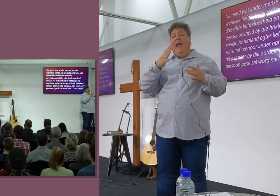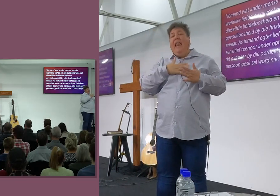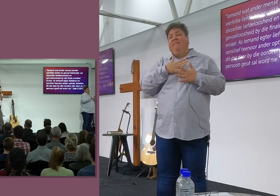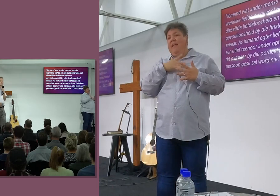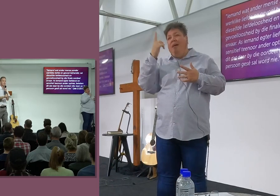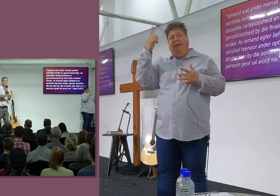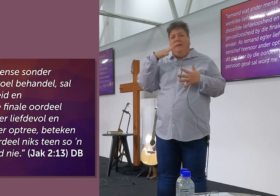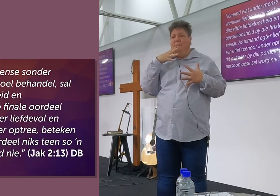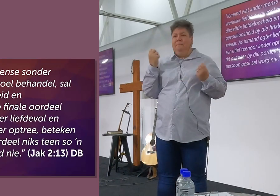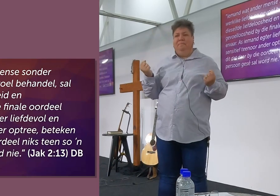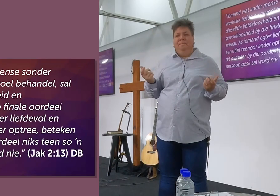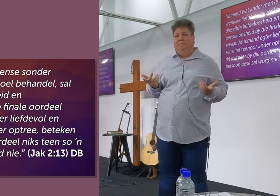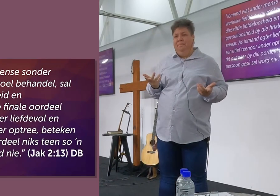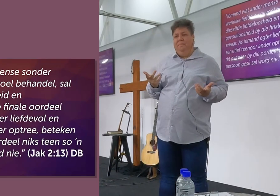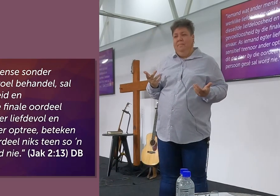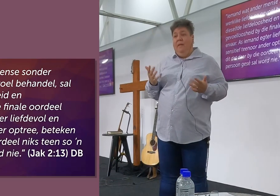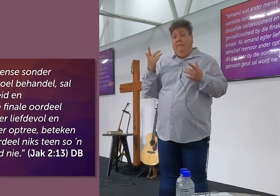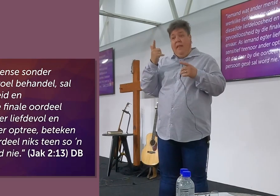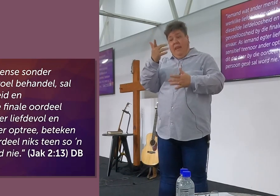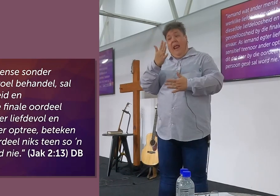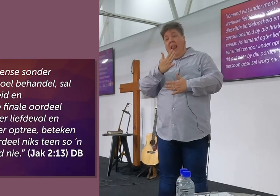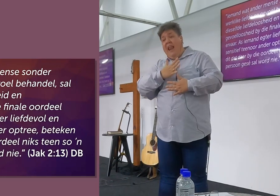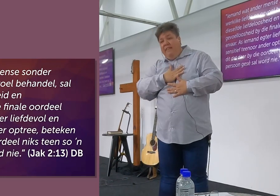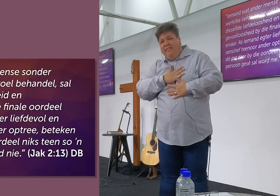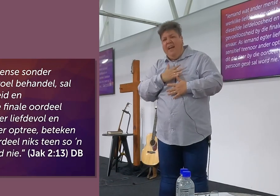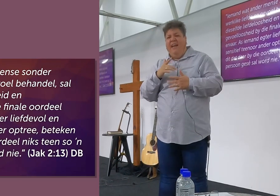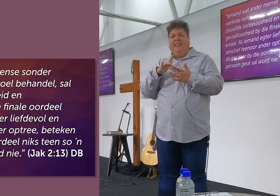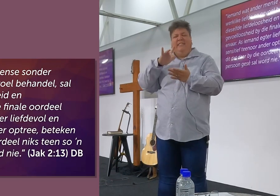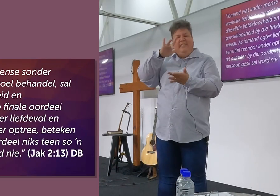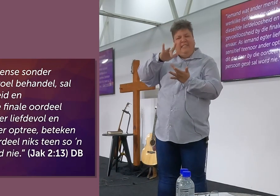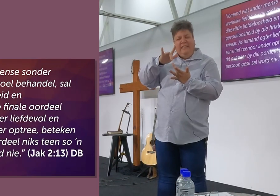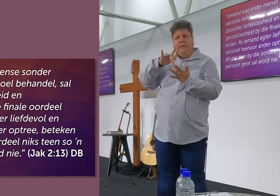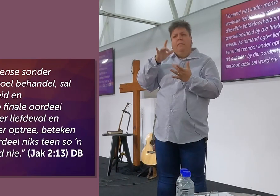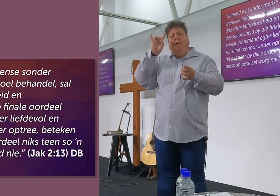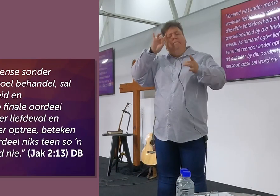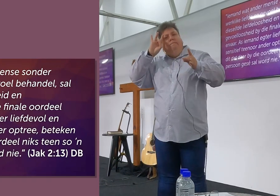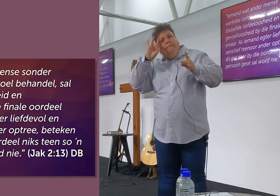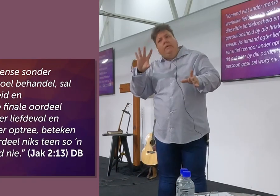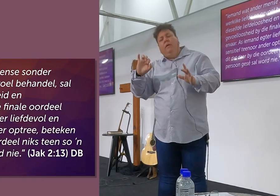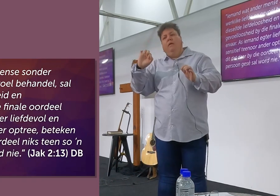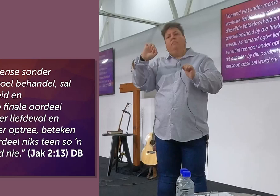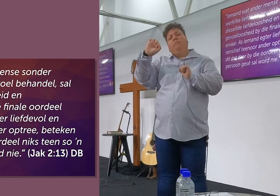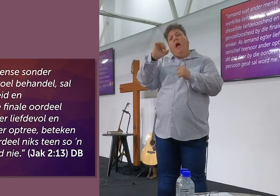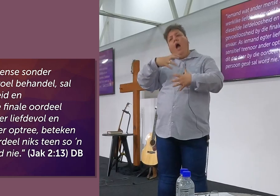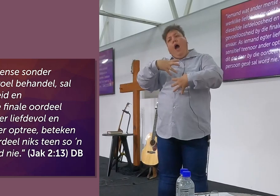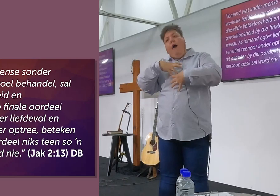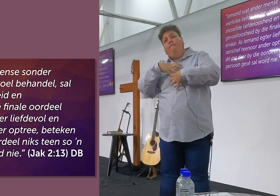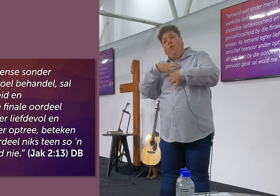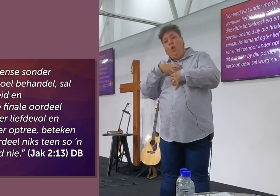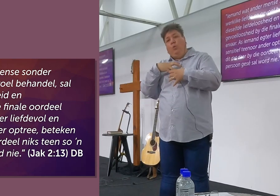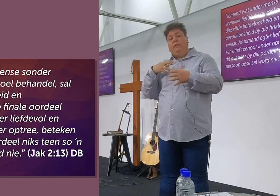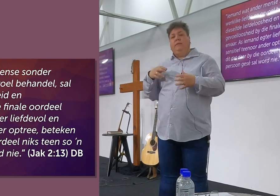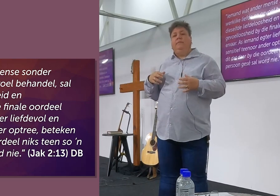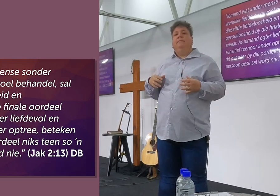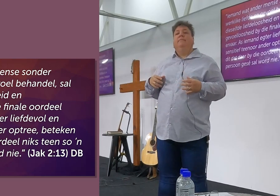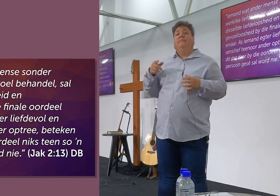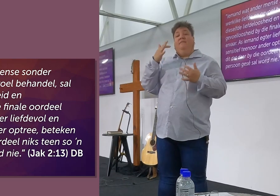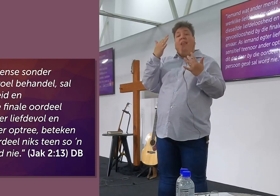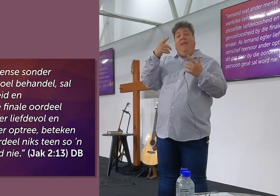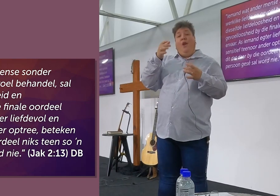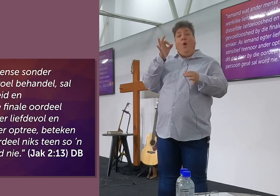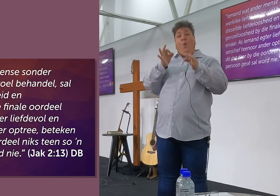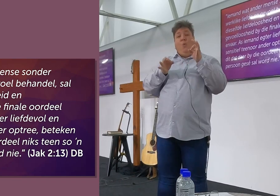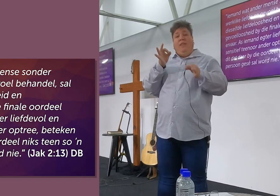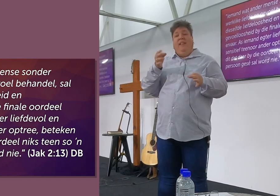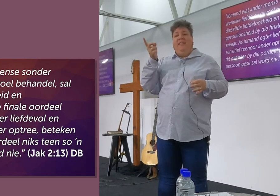Moet eens kijk, wat is die punt? As iemand echter liefdevol en sensitief die onweer andere mense optree, beteken dit dat daar by die oordeeldag